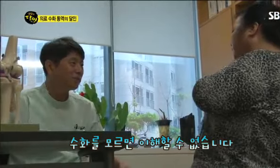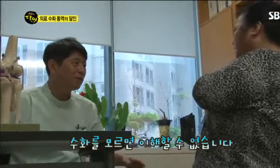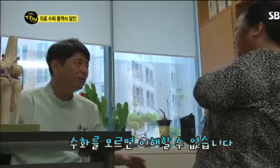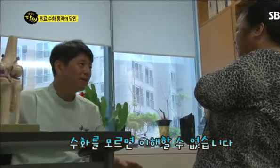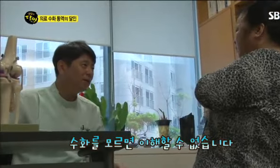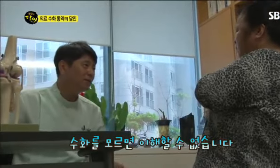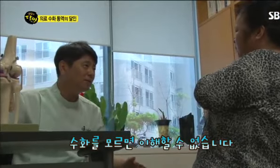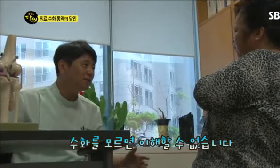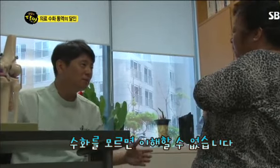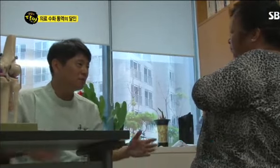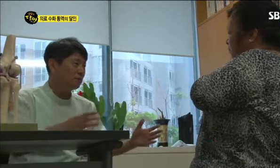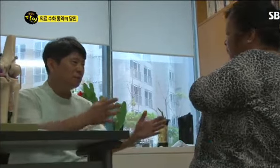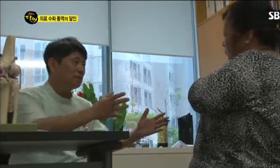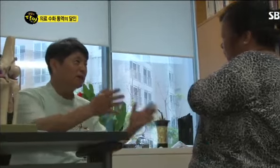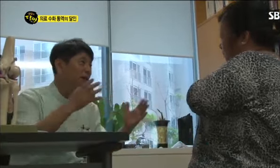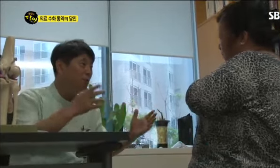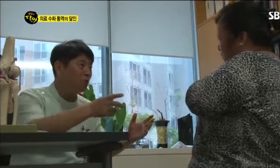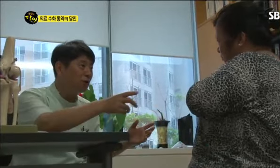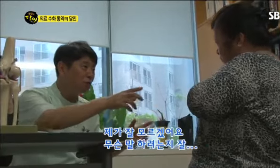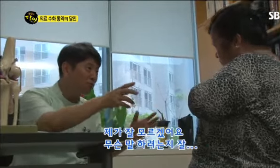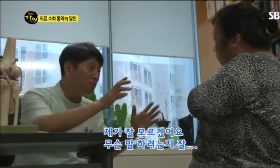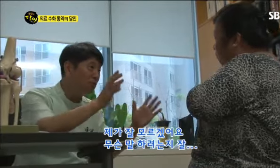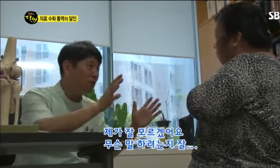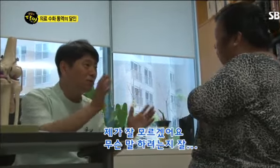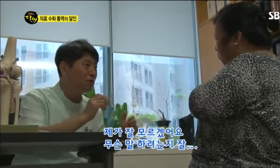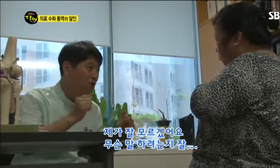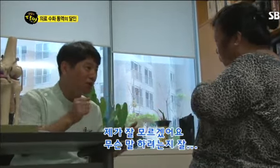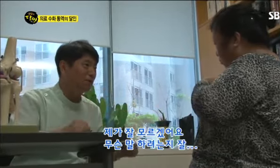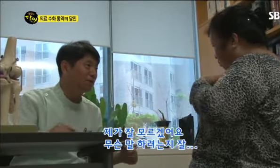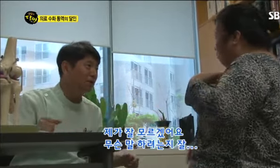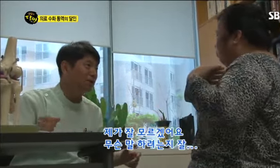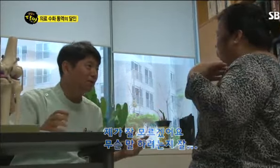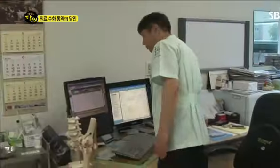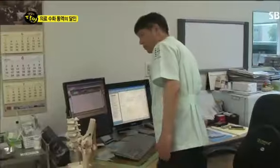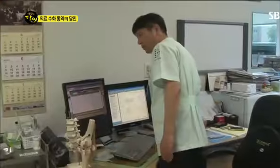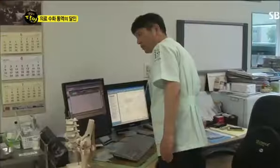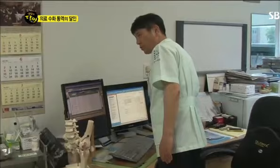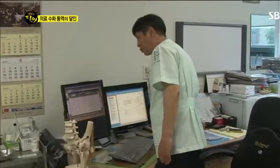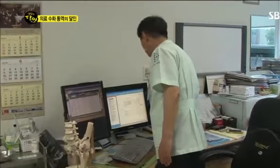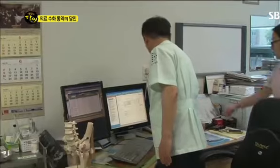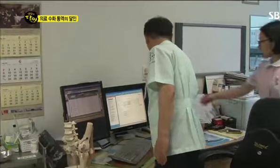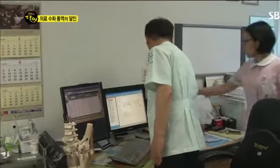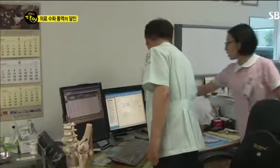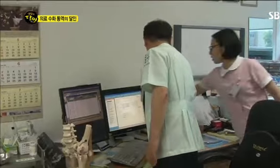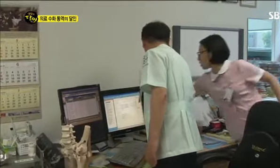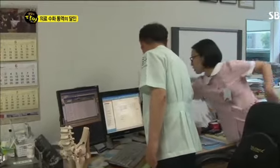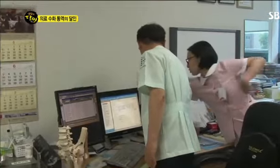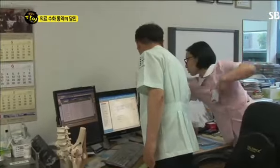의사도 답답하기는 마찬가지인데요. 제가 잘 모르겠어요. 무슨 말 할 명한지 잘 봐서. 오정은 씨죠? 네, 저요.